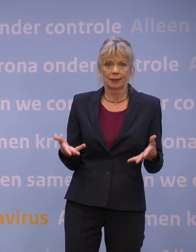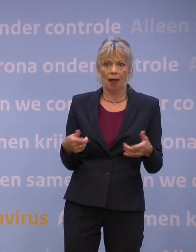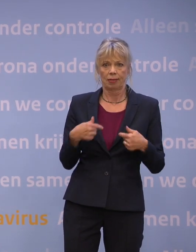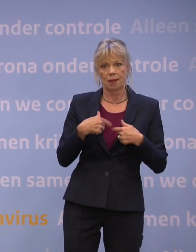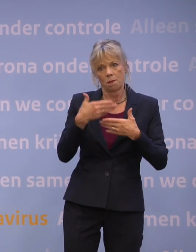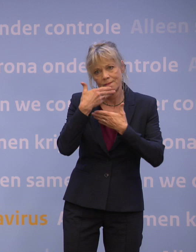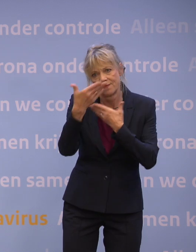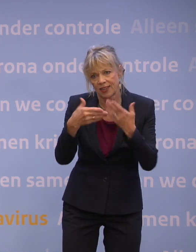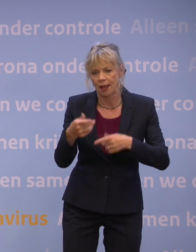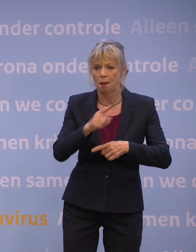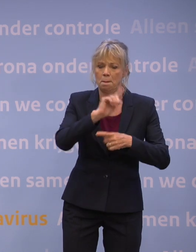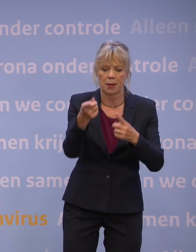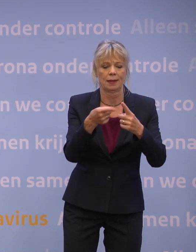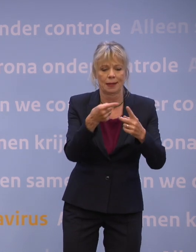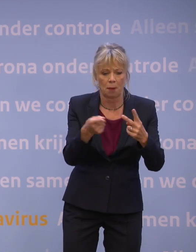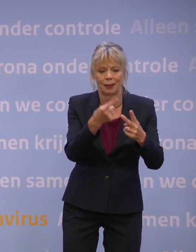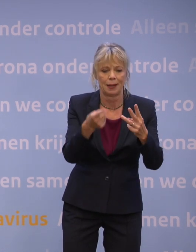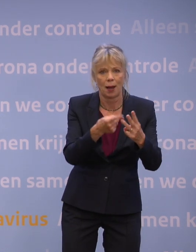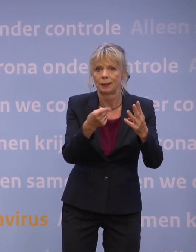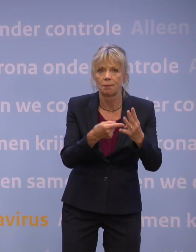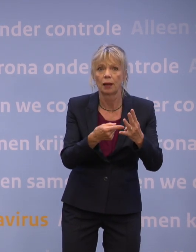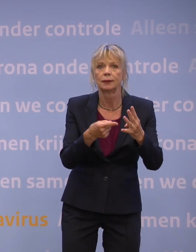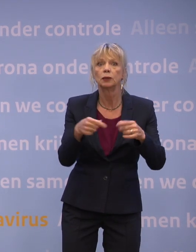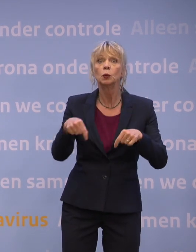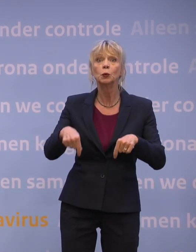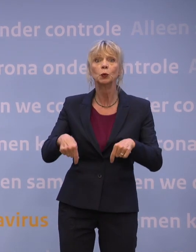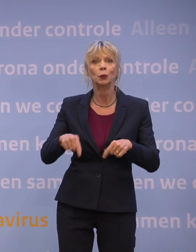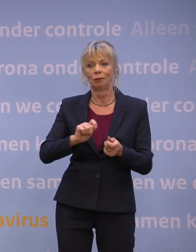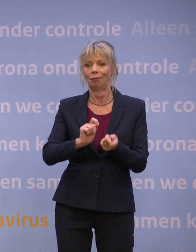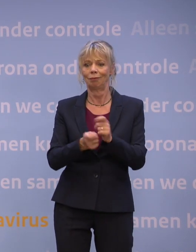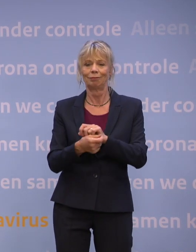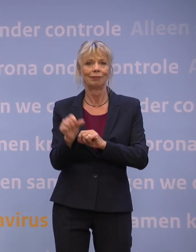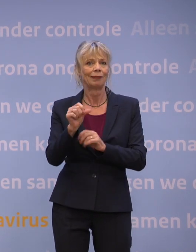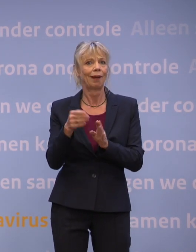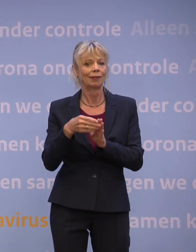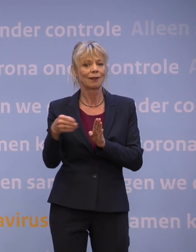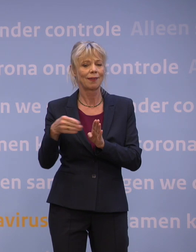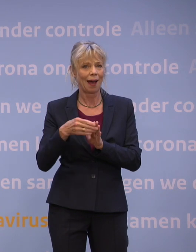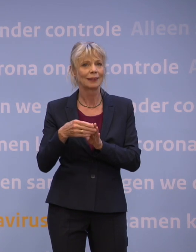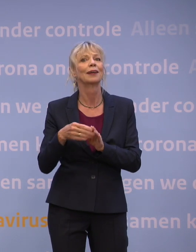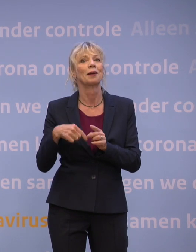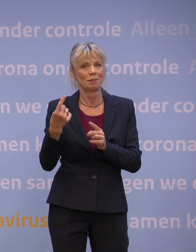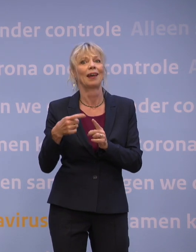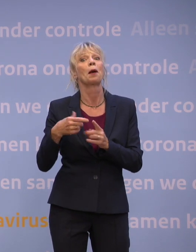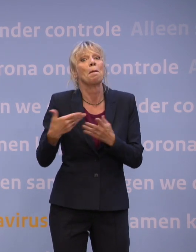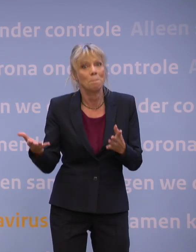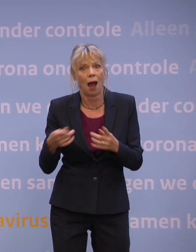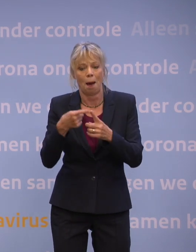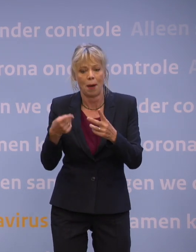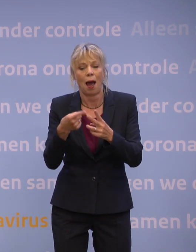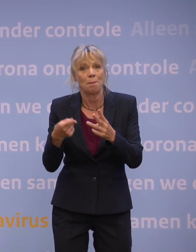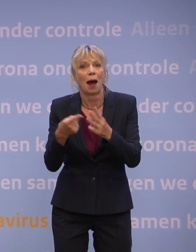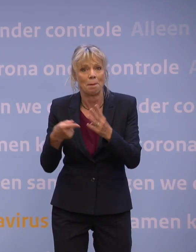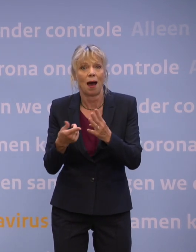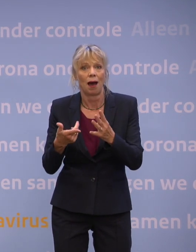niet kon. Nu zijn we gelukkig weer in de fase dat de nadruk ligt op wat er wel kan. En dat hebben we met elkaar